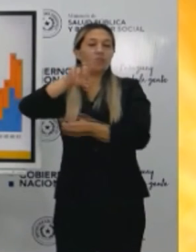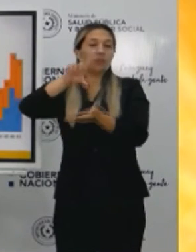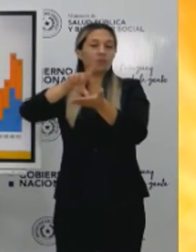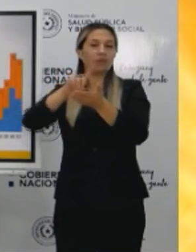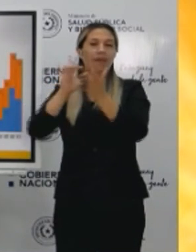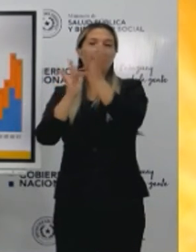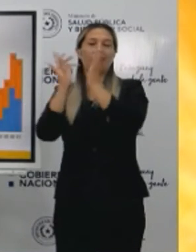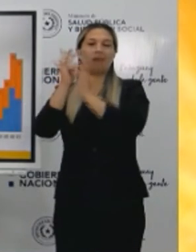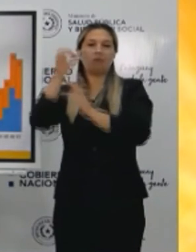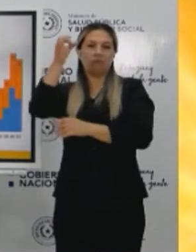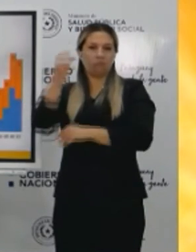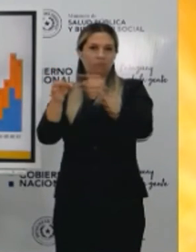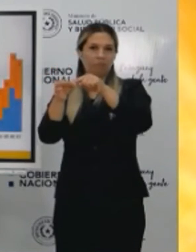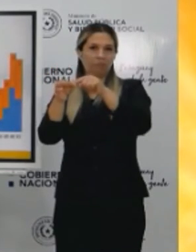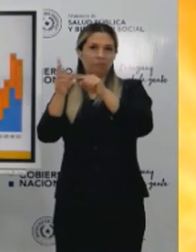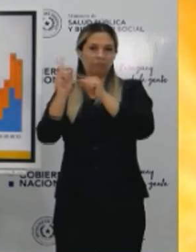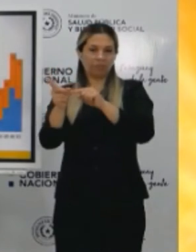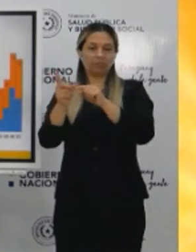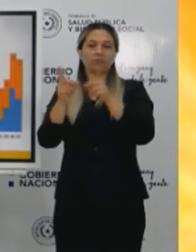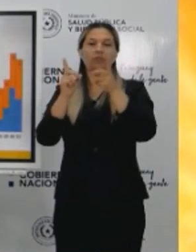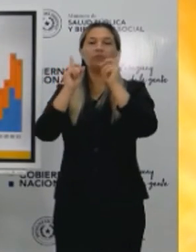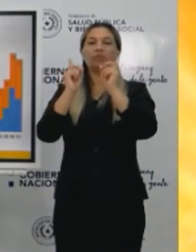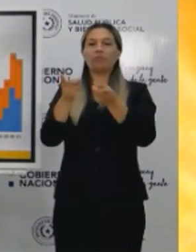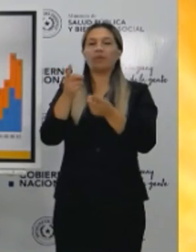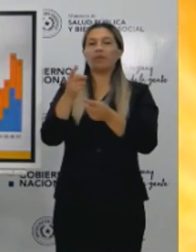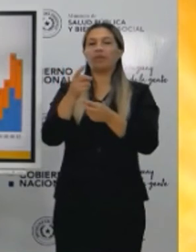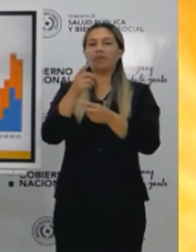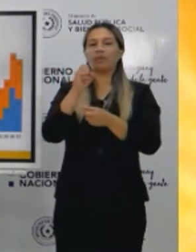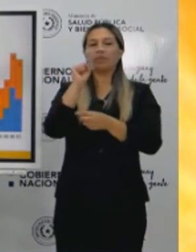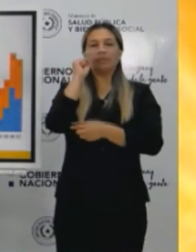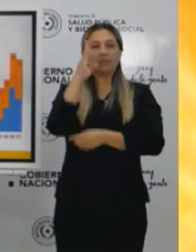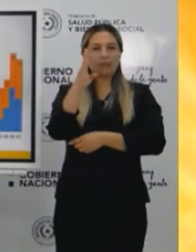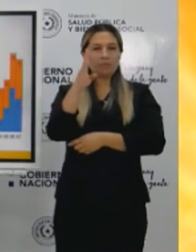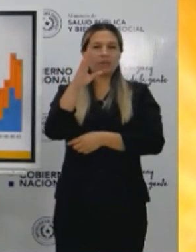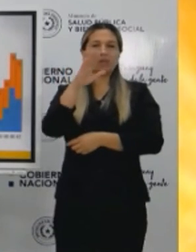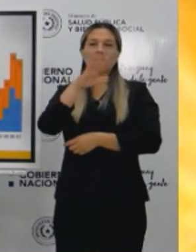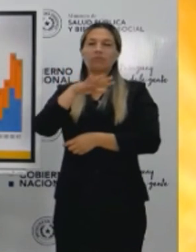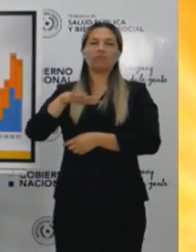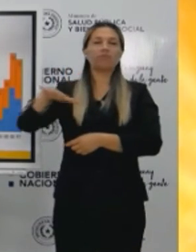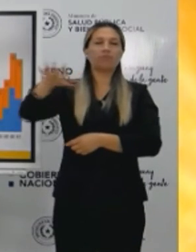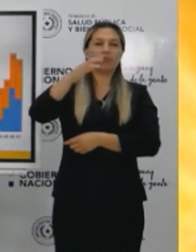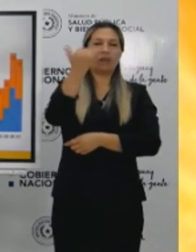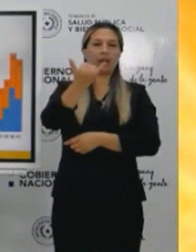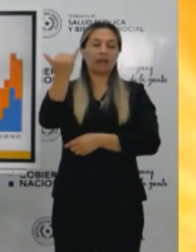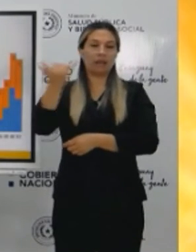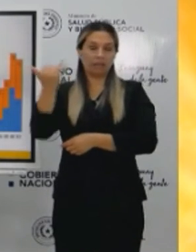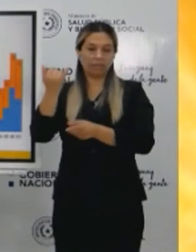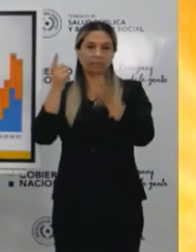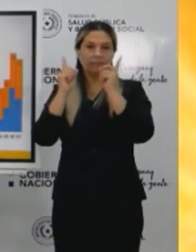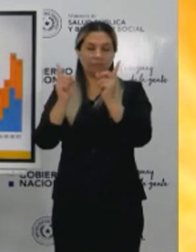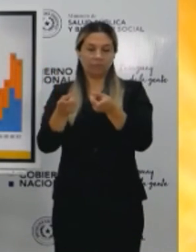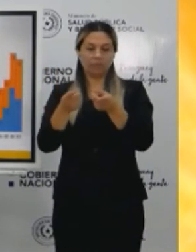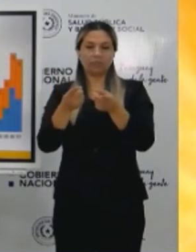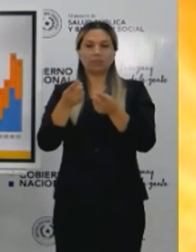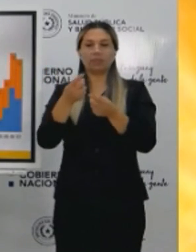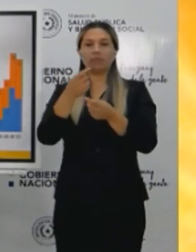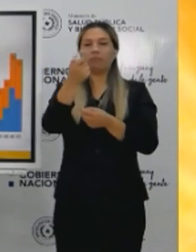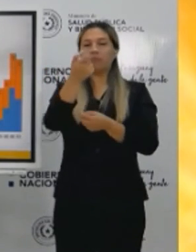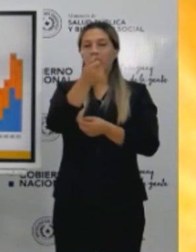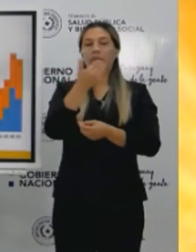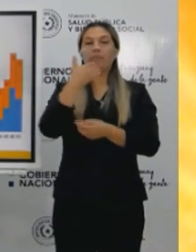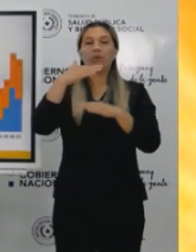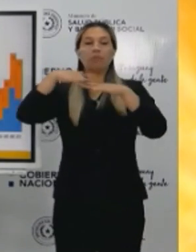distritos, como por ejemplo de Autos, San Bernardino, etcétera. Y en este momento el hospital